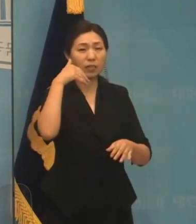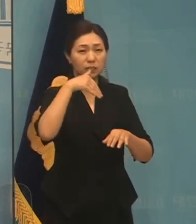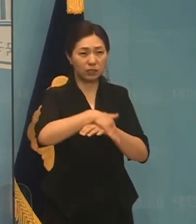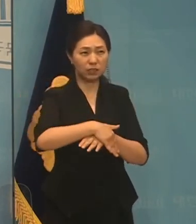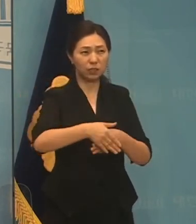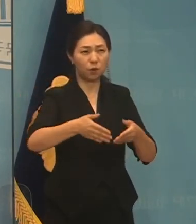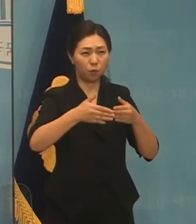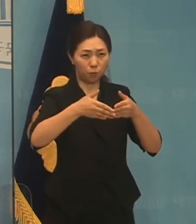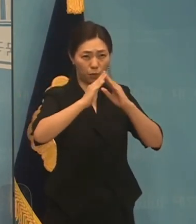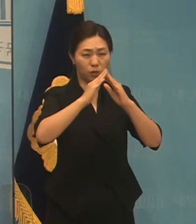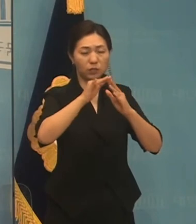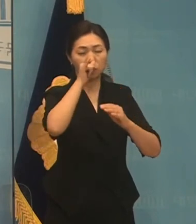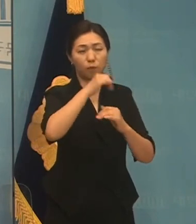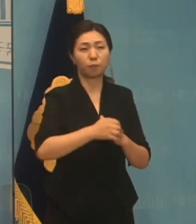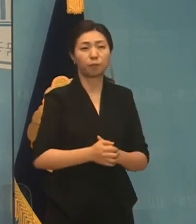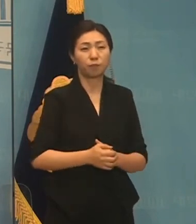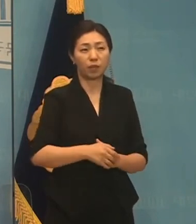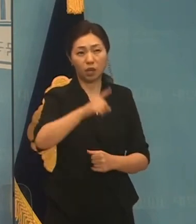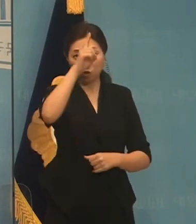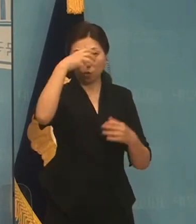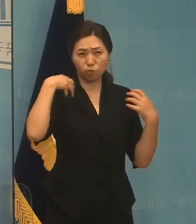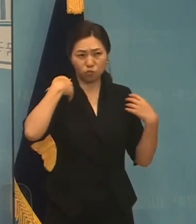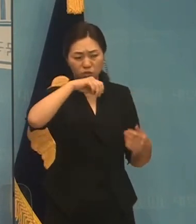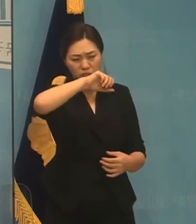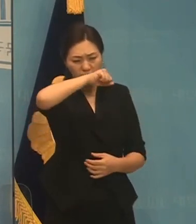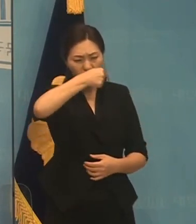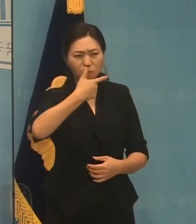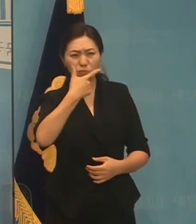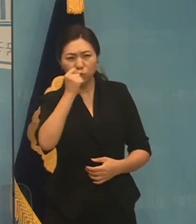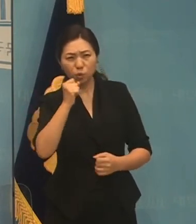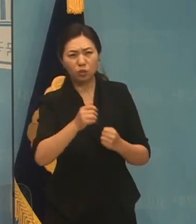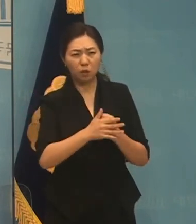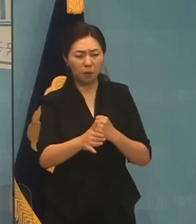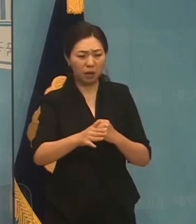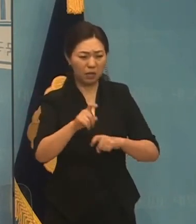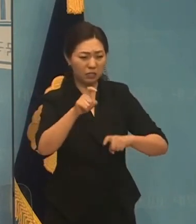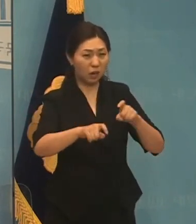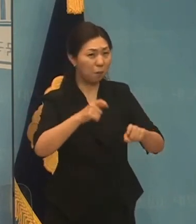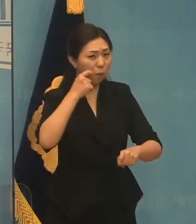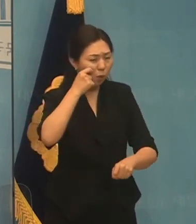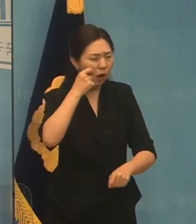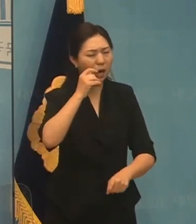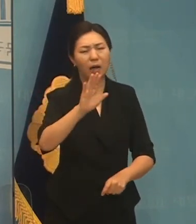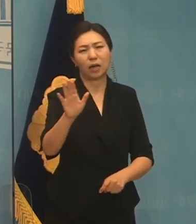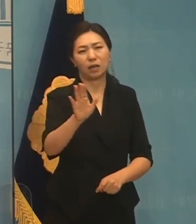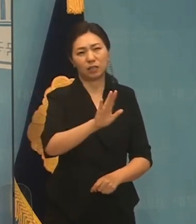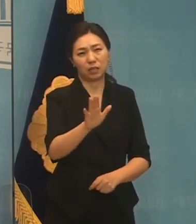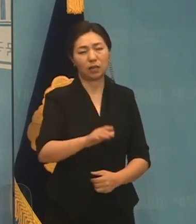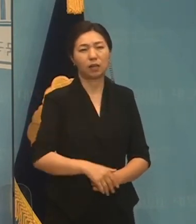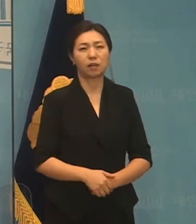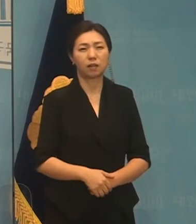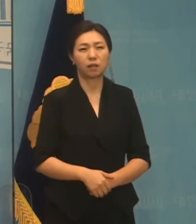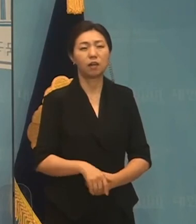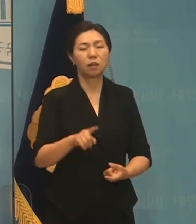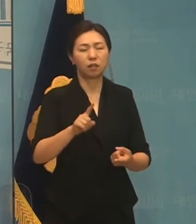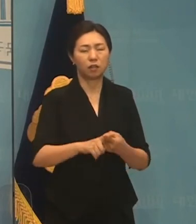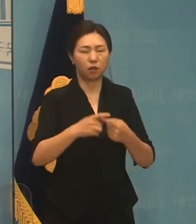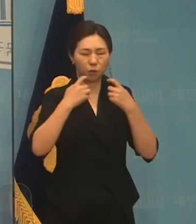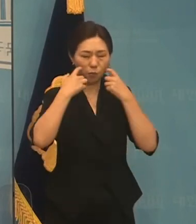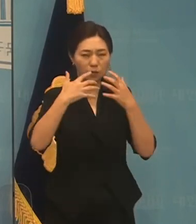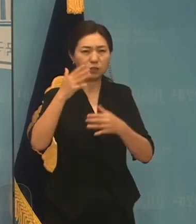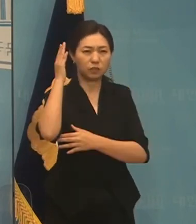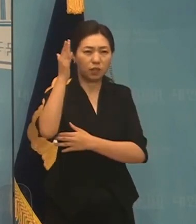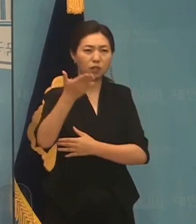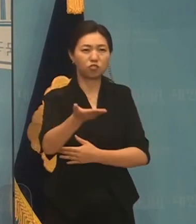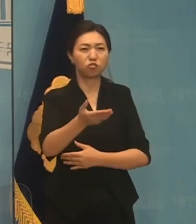예산이 없어서 이것을 할 수 없는 것이 전혀 아니다라고 하는 것을 강조해서 말씀드리고자